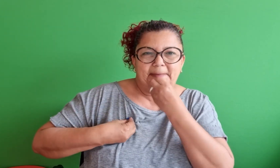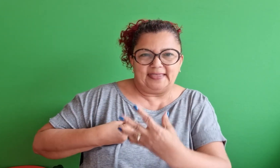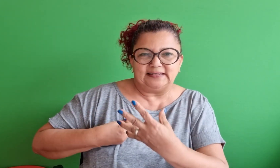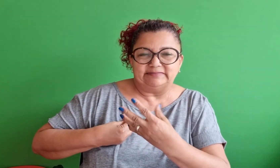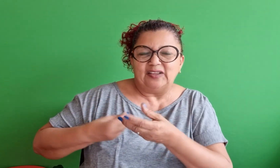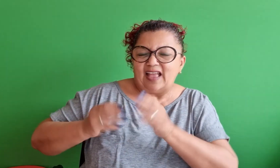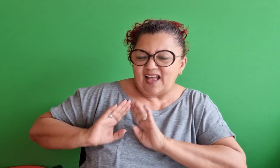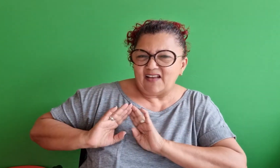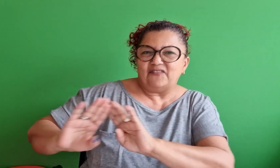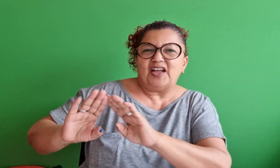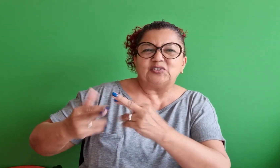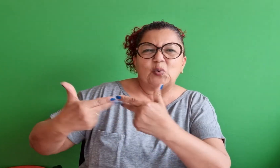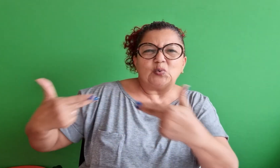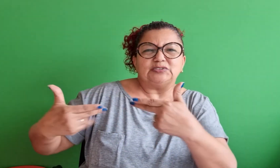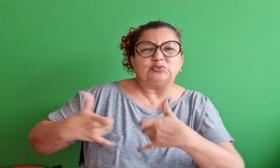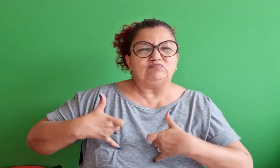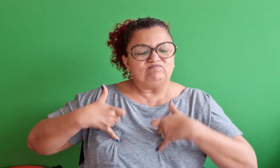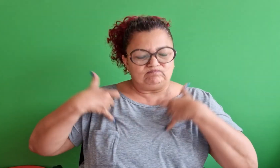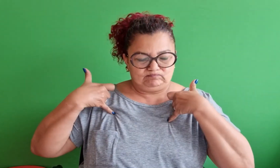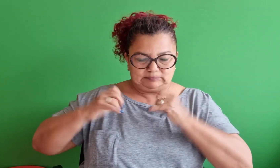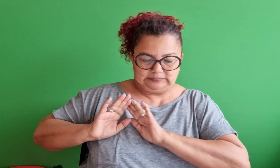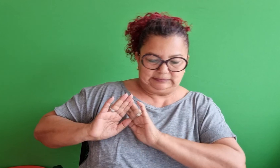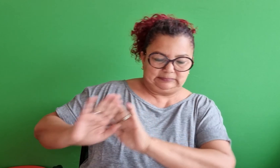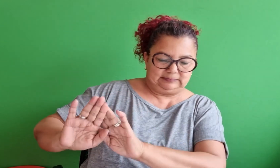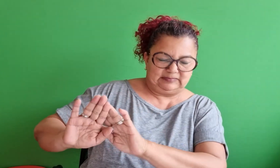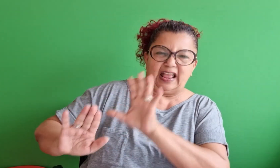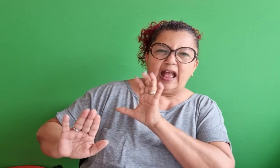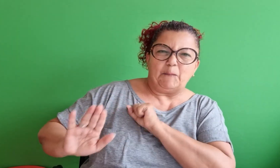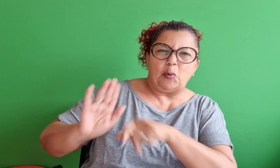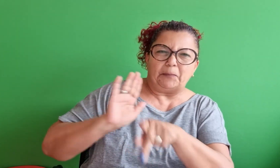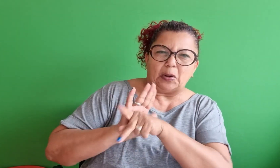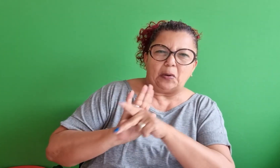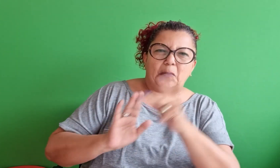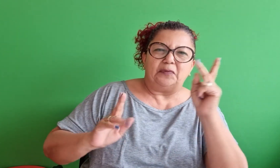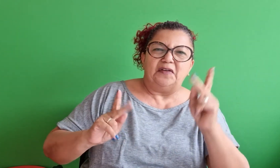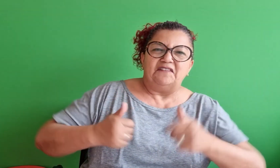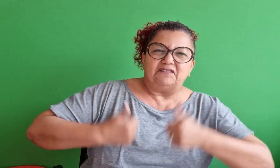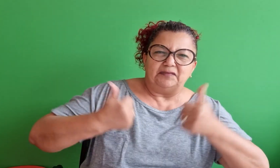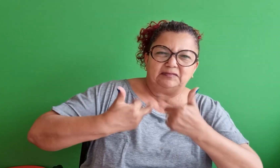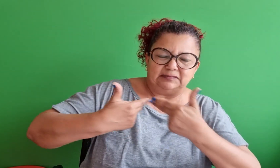seja orgulho vaidade amor próprio